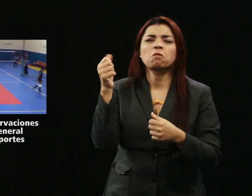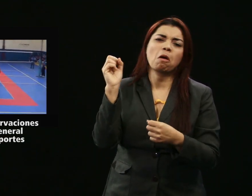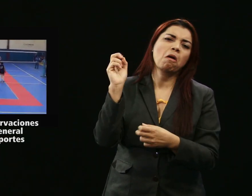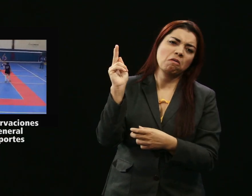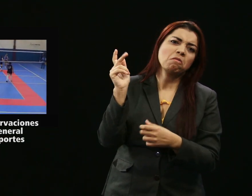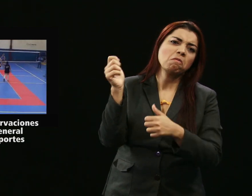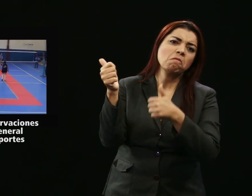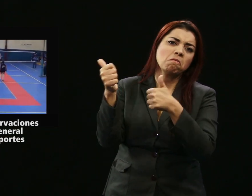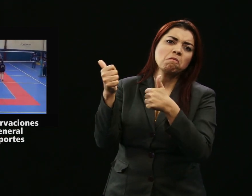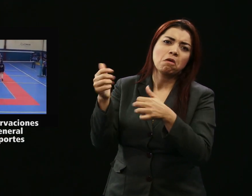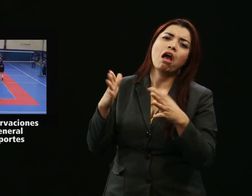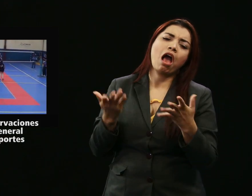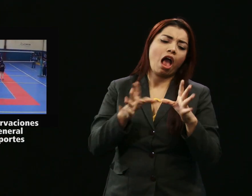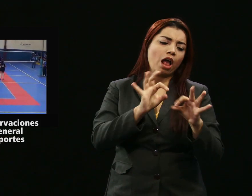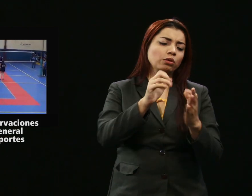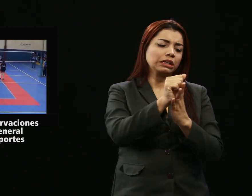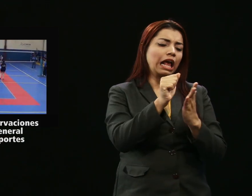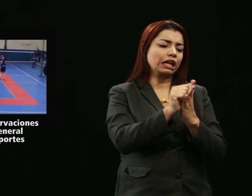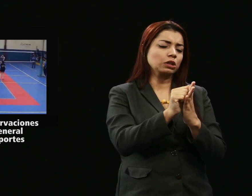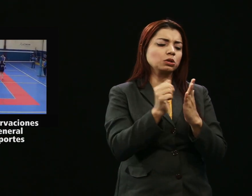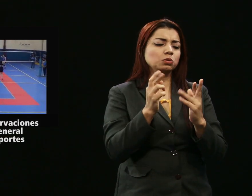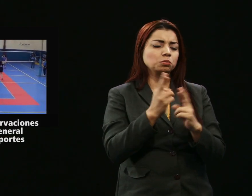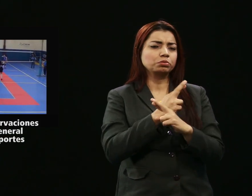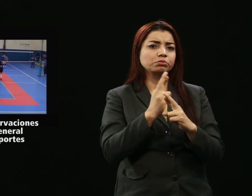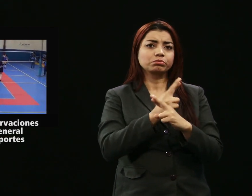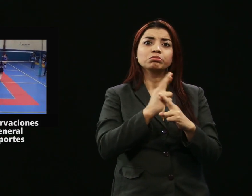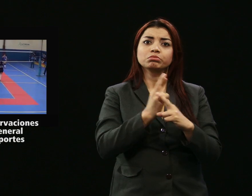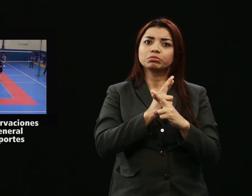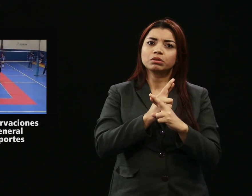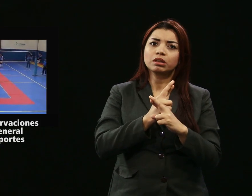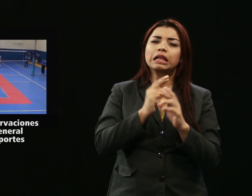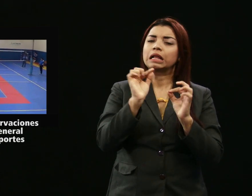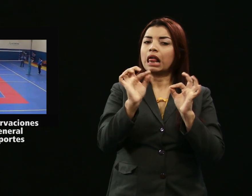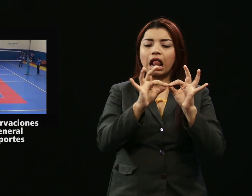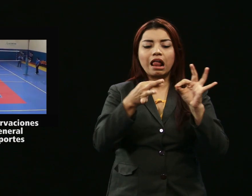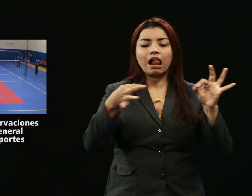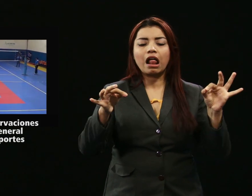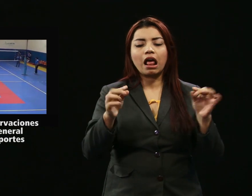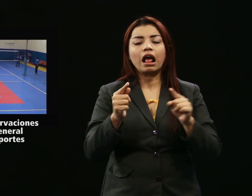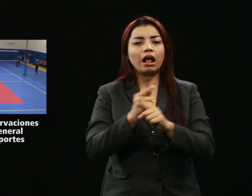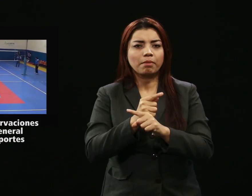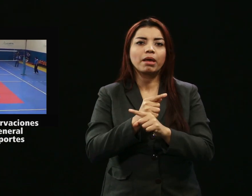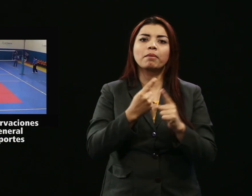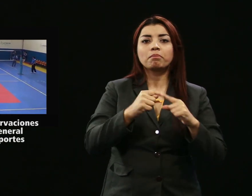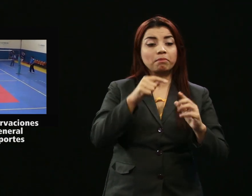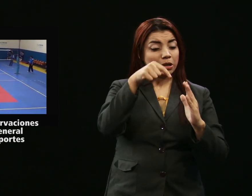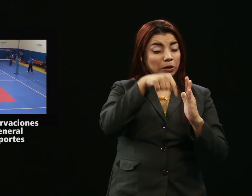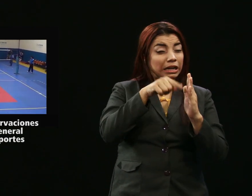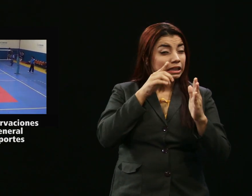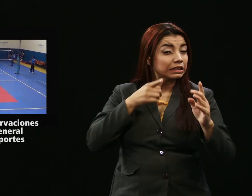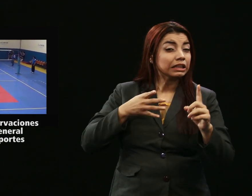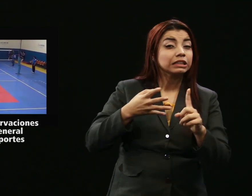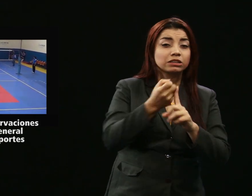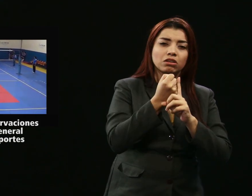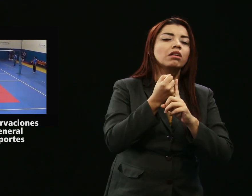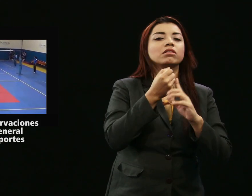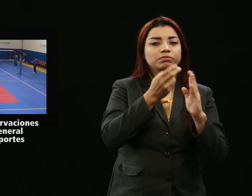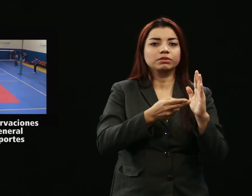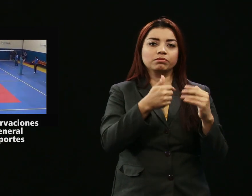modificar algunos artículos, sin tocar el fondo de la intención de normar por parte del legislador. Algunos